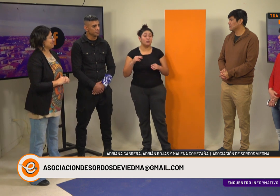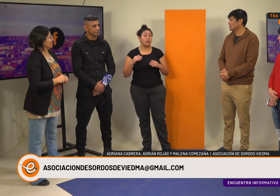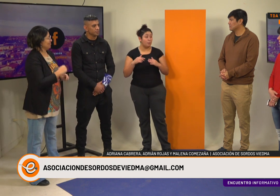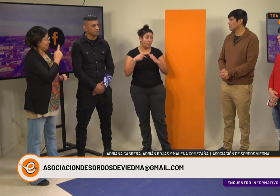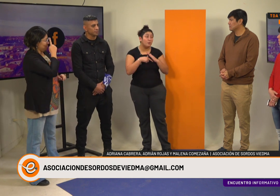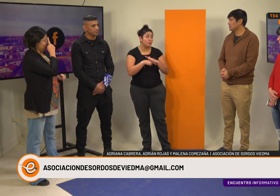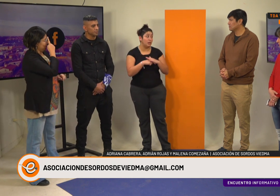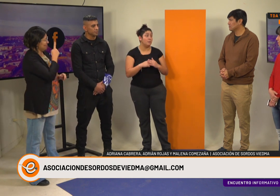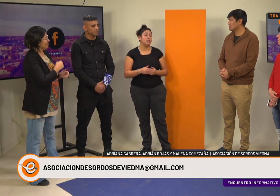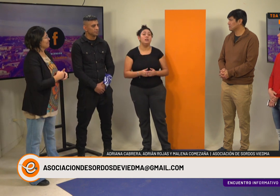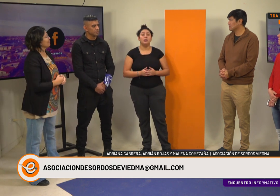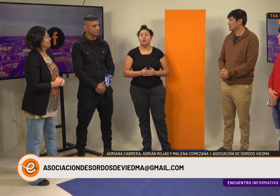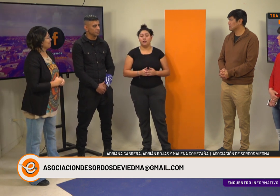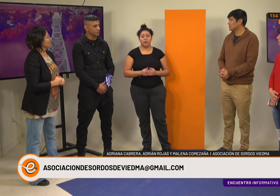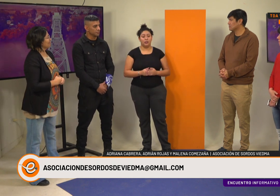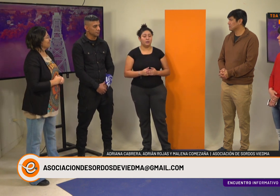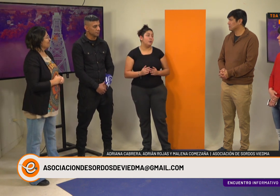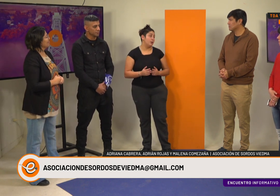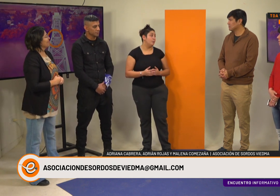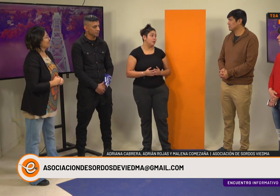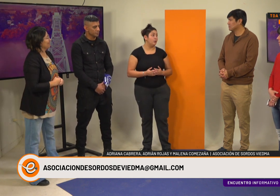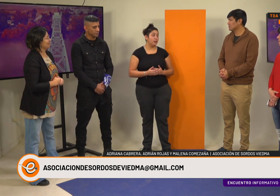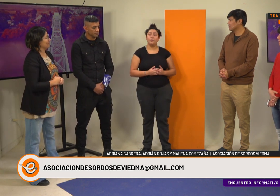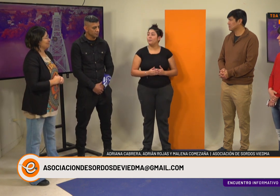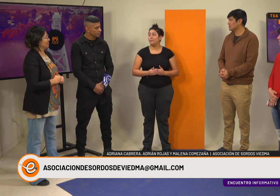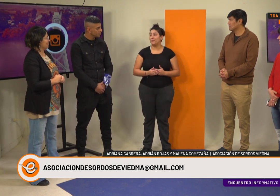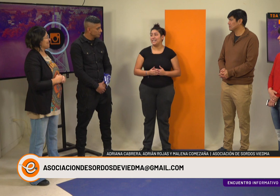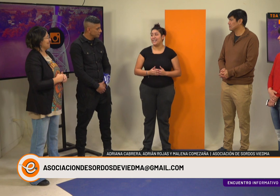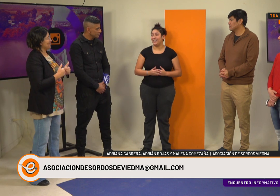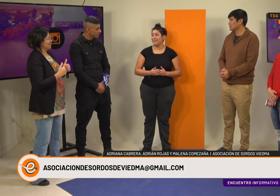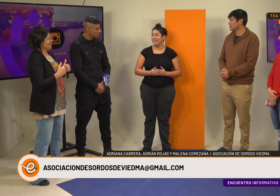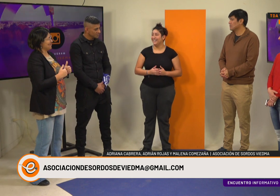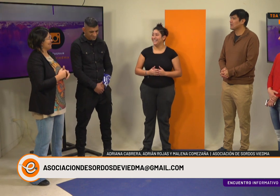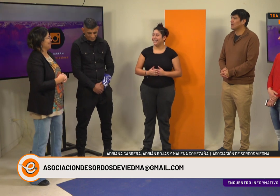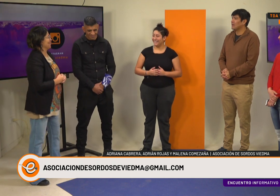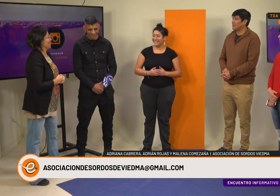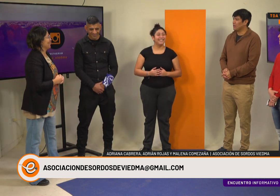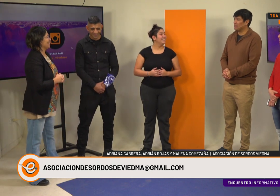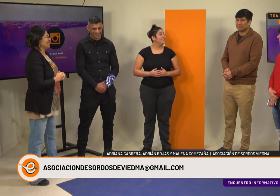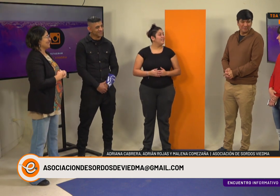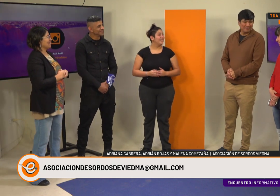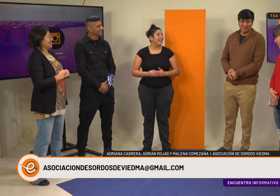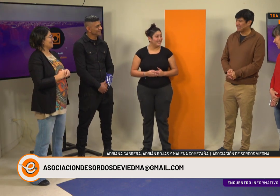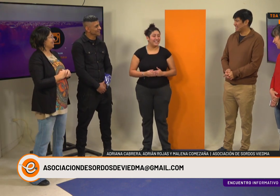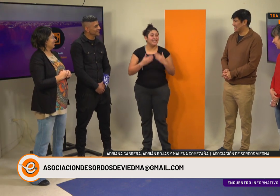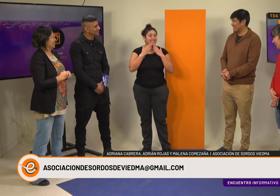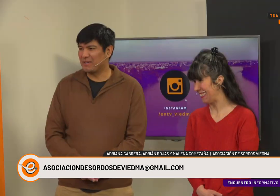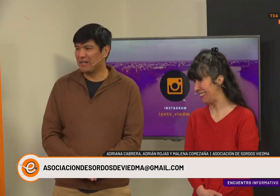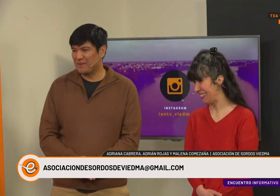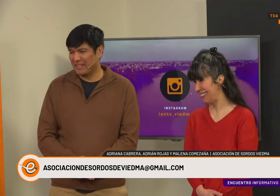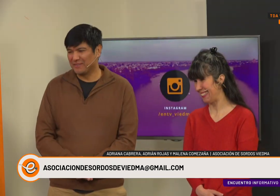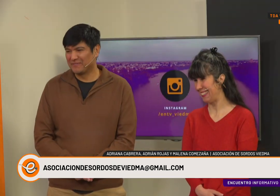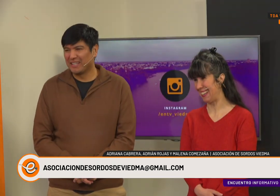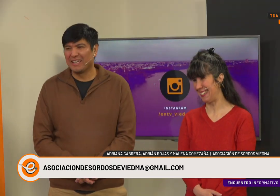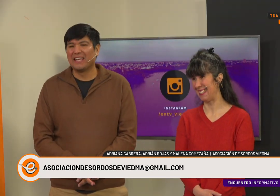las personas sordas, profunda en especial. Entonces, bueno, eso es lo que decía Adrián. Bueno. Muchísimas gracias. ustedes. Gracias